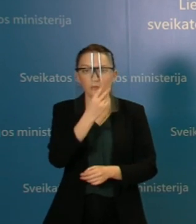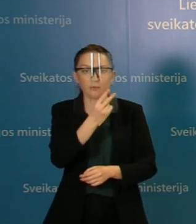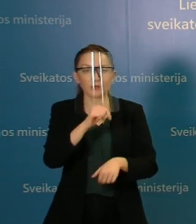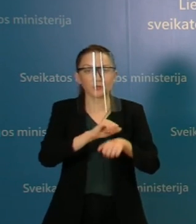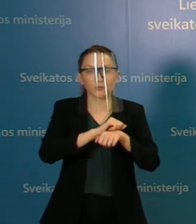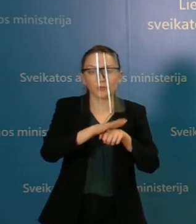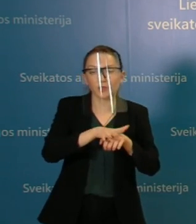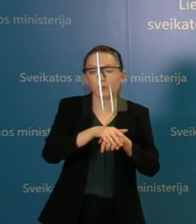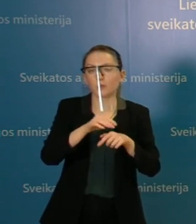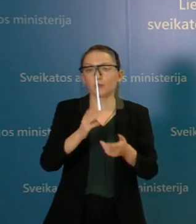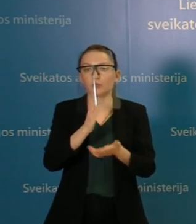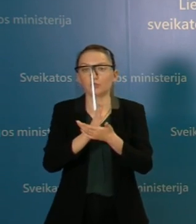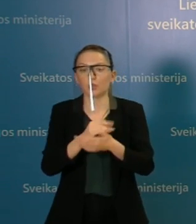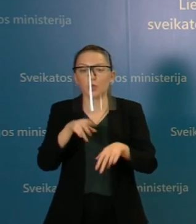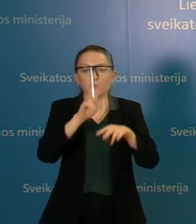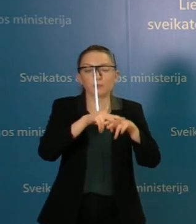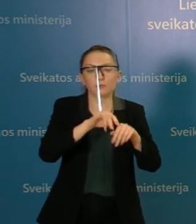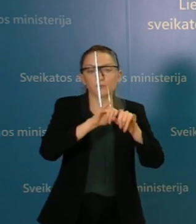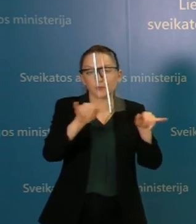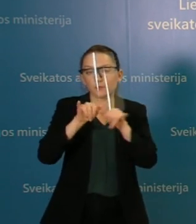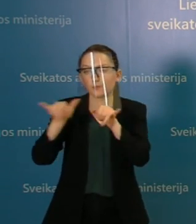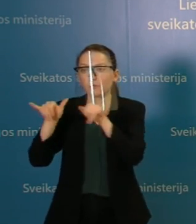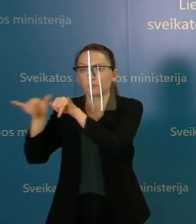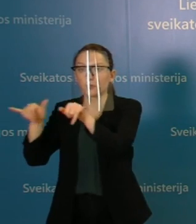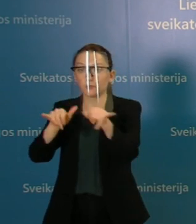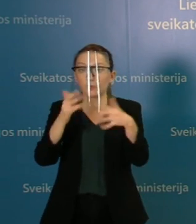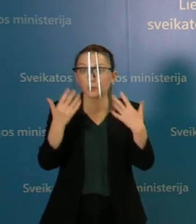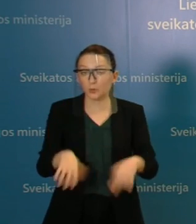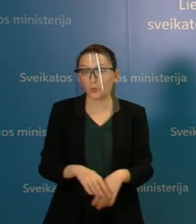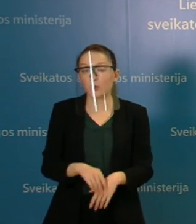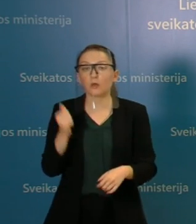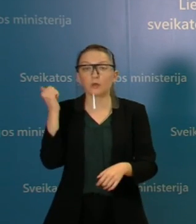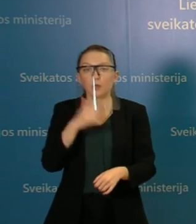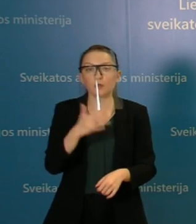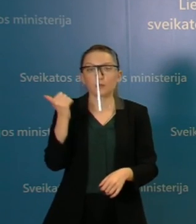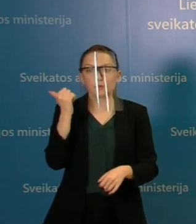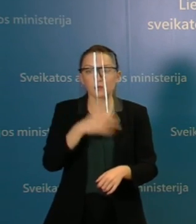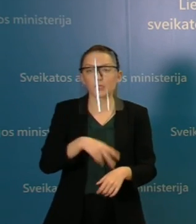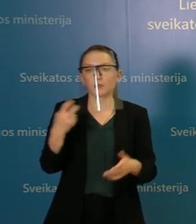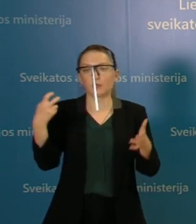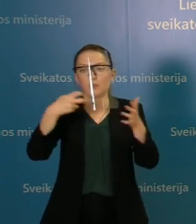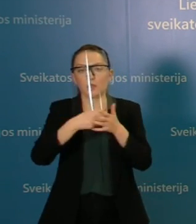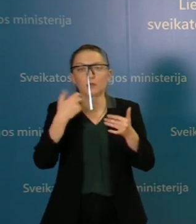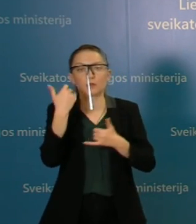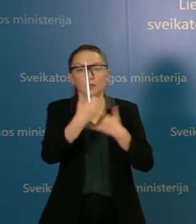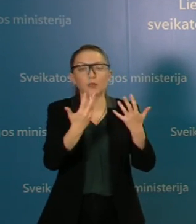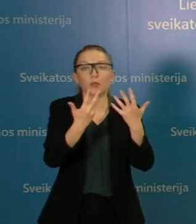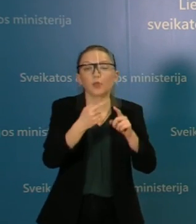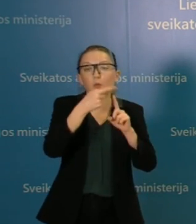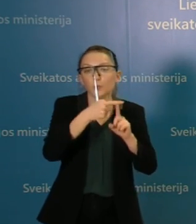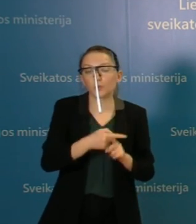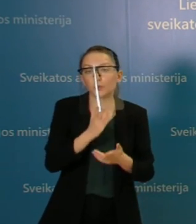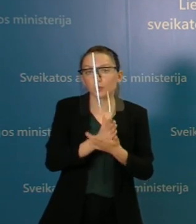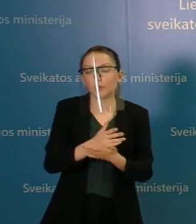virusas paplitės, kaip jau sakoma, žydiniuose visoje Lietuvoje, tai aišku, kiekvieną dieną būtent tie registravimo, kiek yra teigiamų atveju